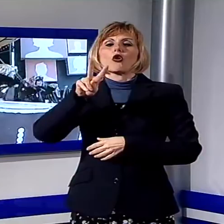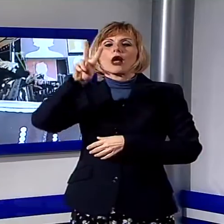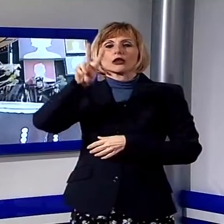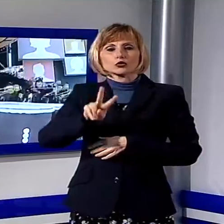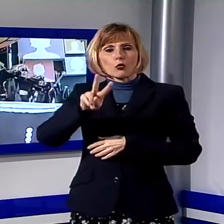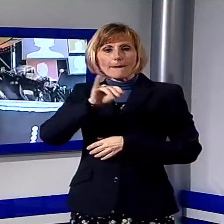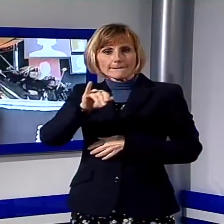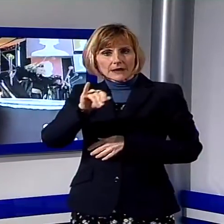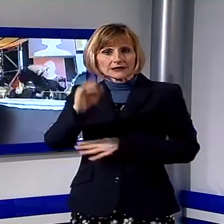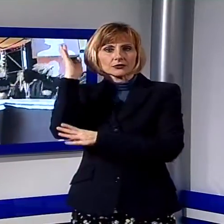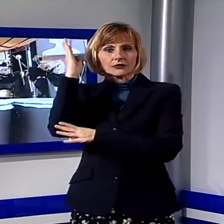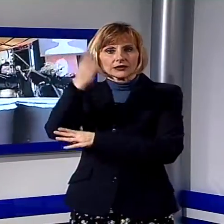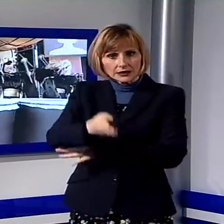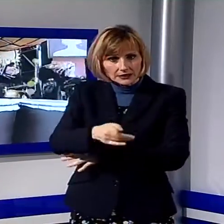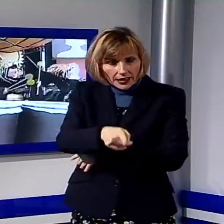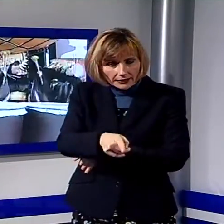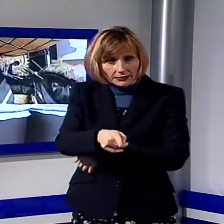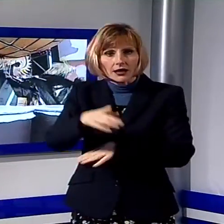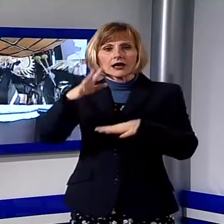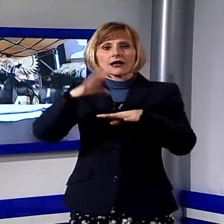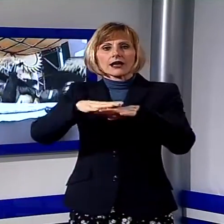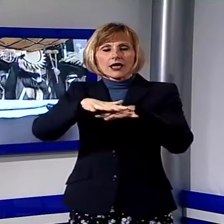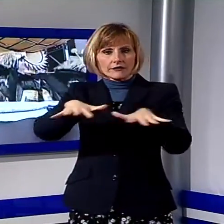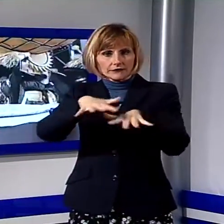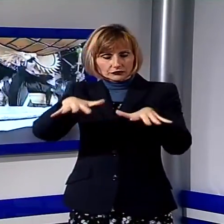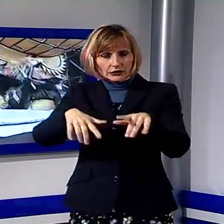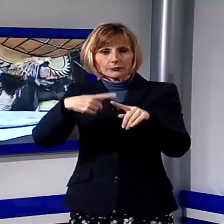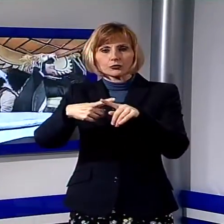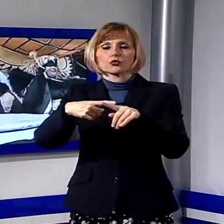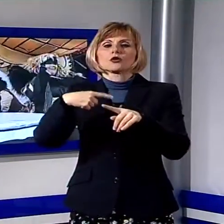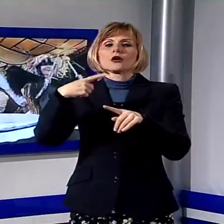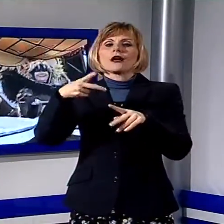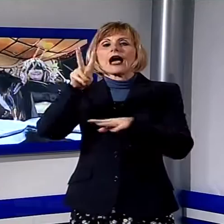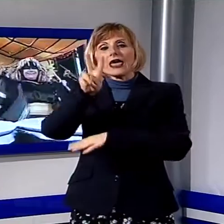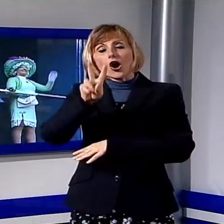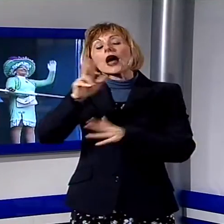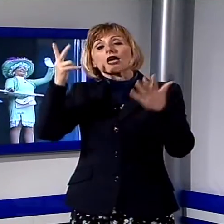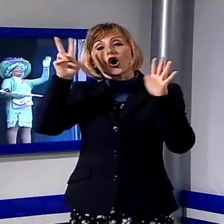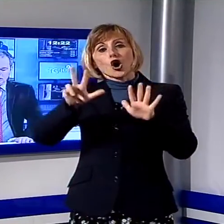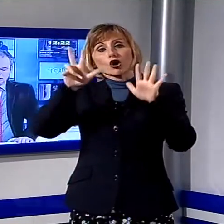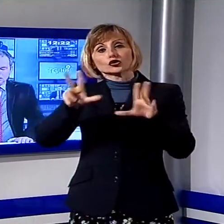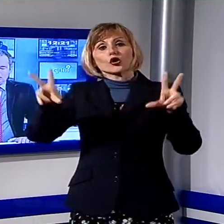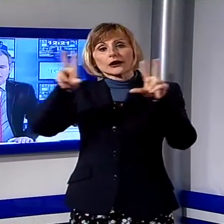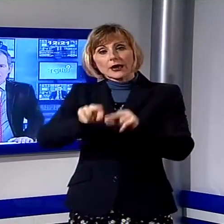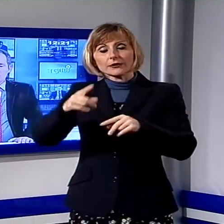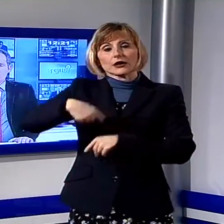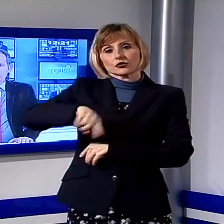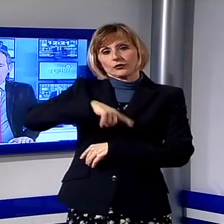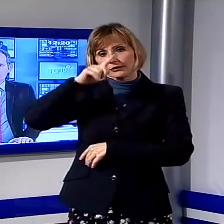canale 85 del digitale terrestre e alle 20 la replica su Noi TV. Parliamo ancora di